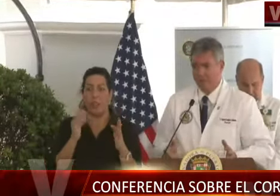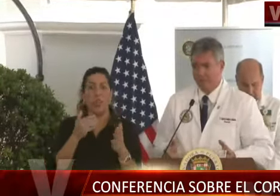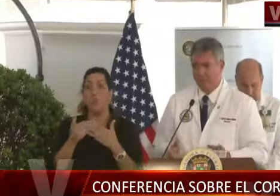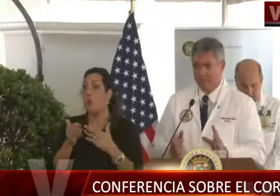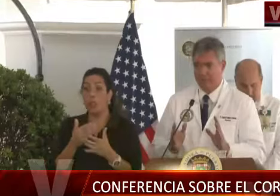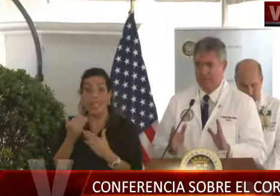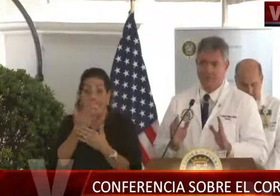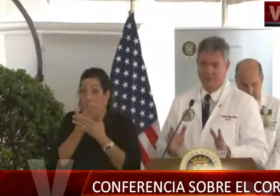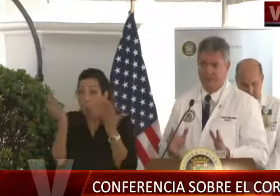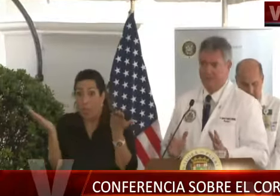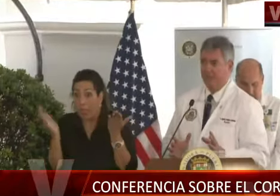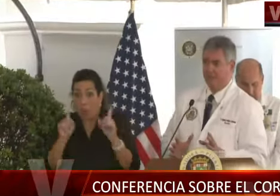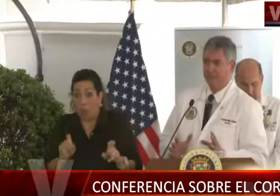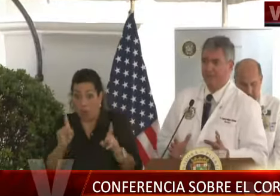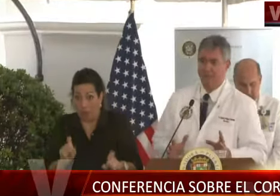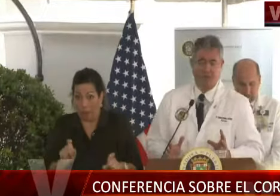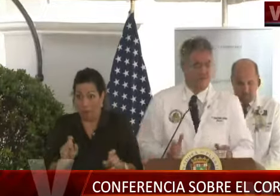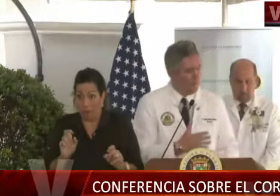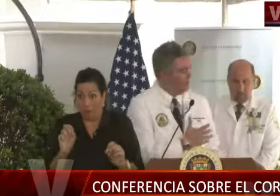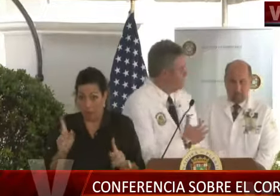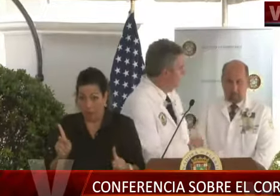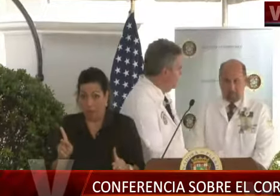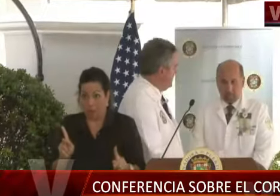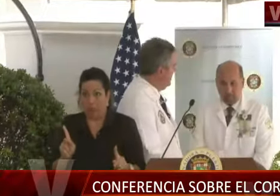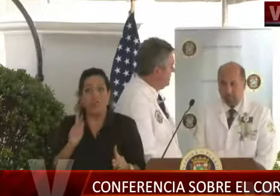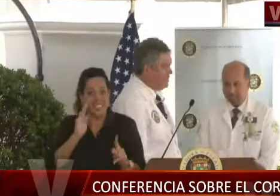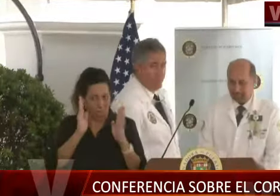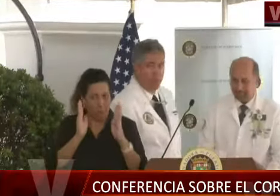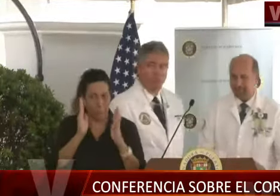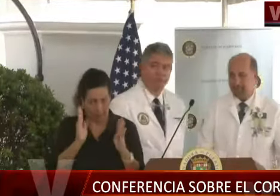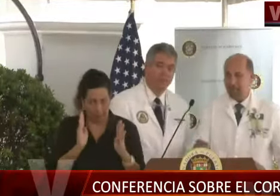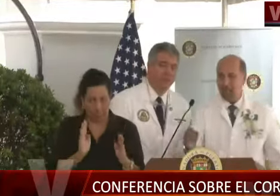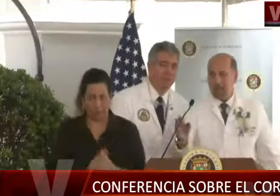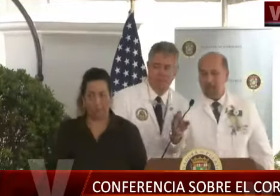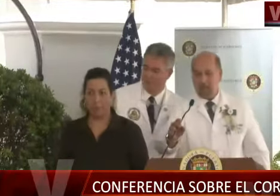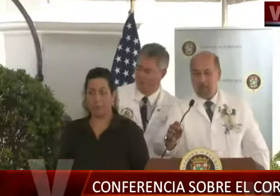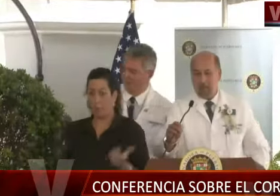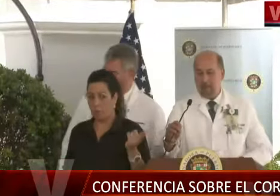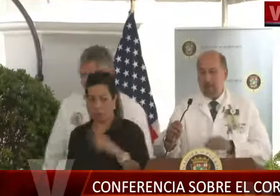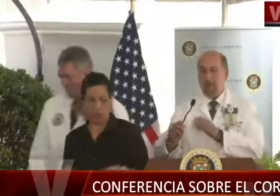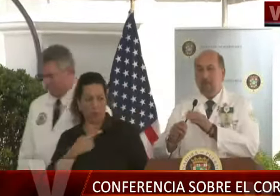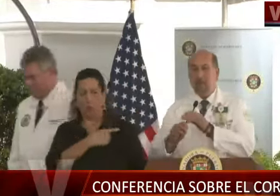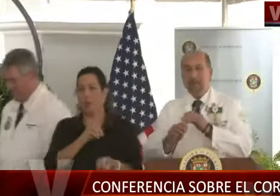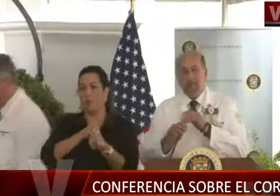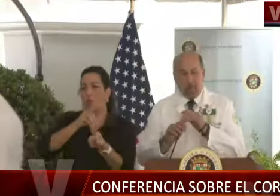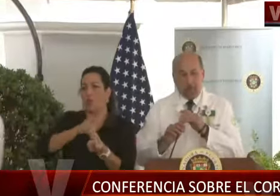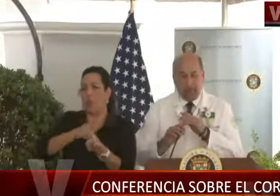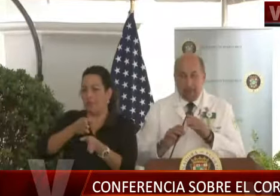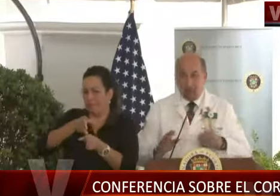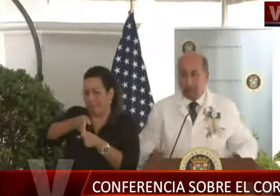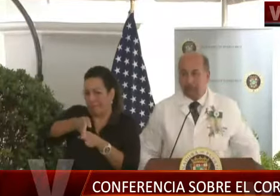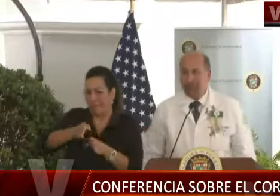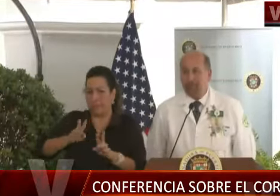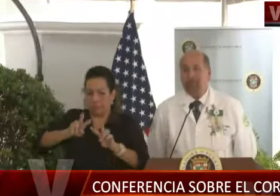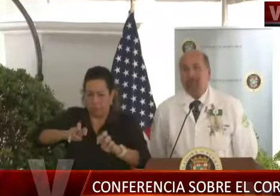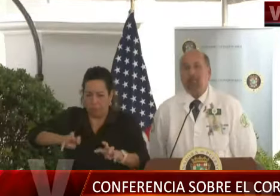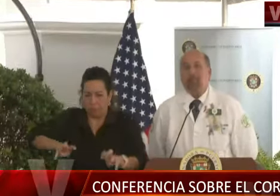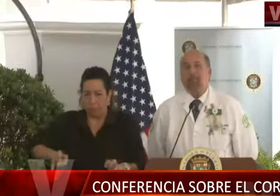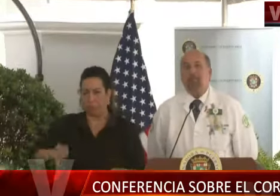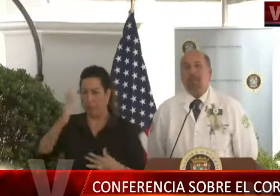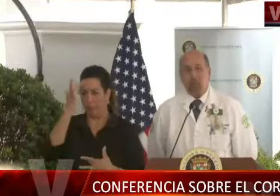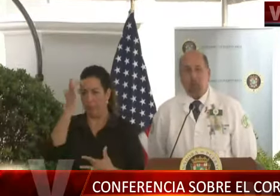prueba o no, o que se vayan con esa tranquilidad. Así que el doctor Santiago Abagur, es nuestro director. Buenas tardes a todos.